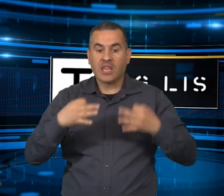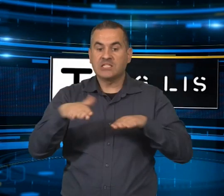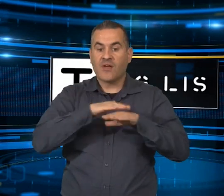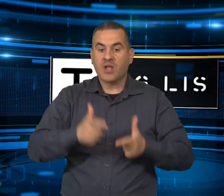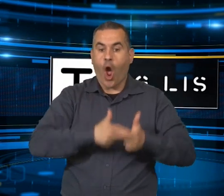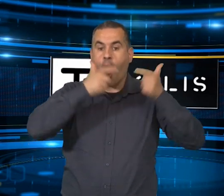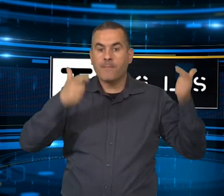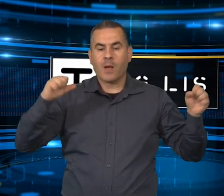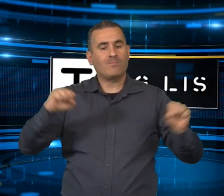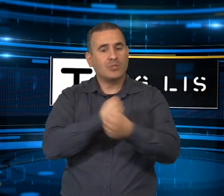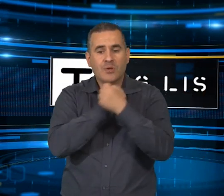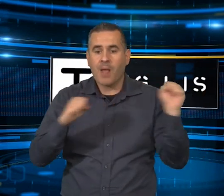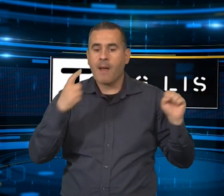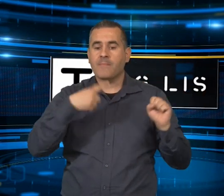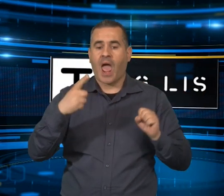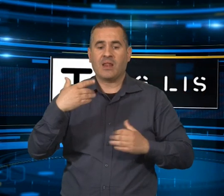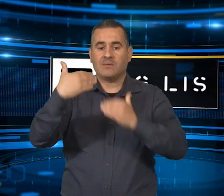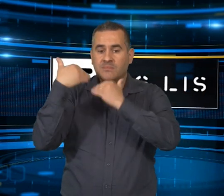Lai, Presidente